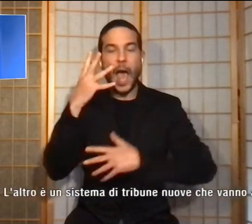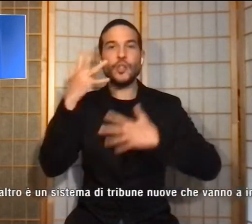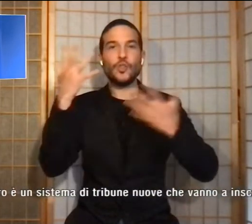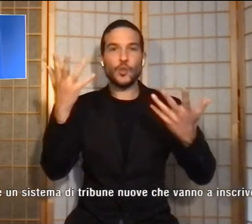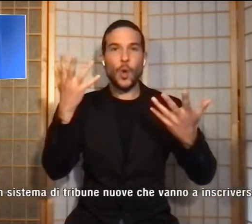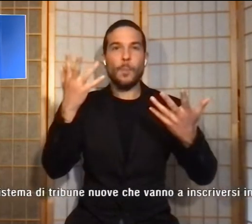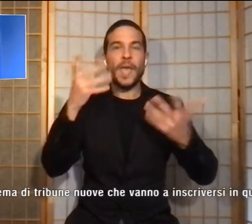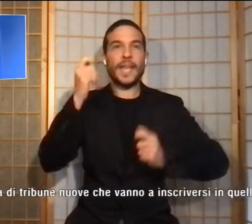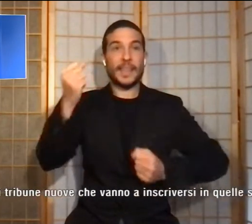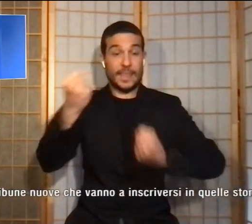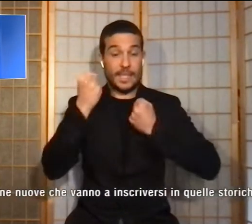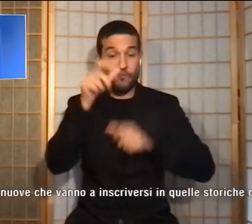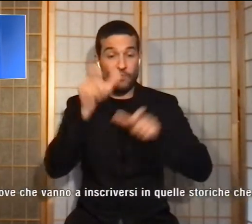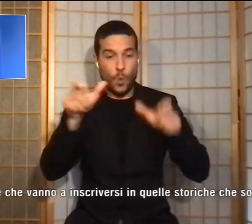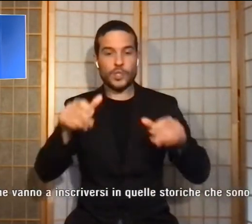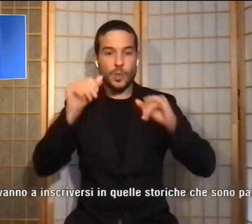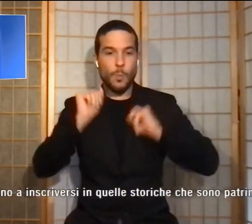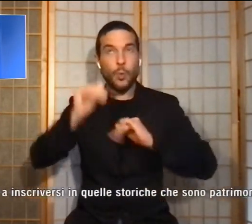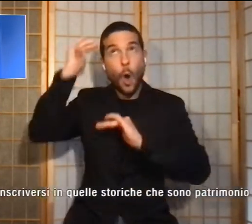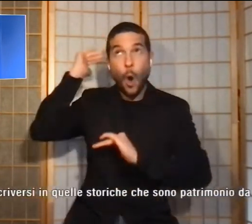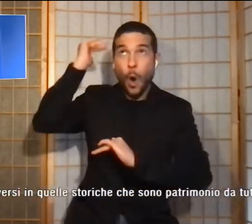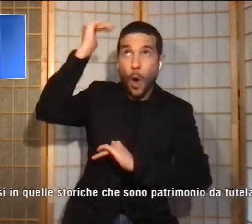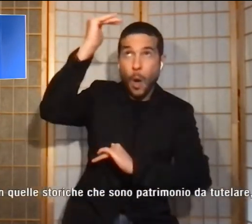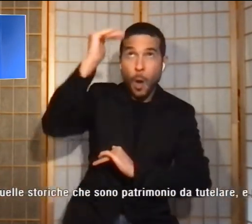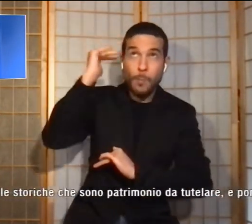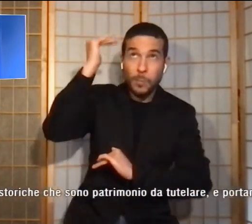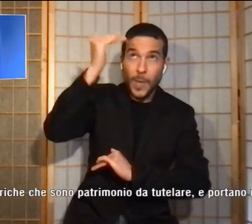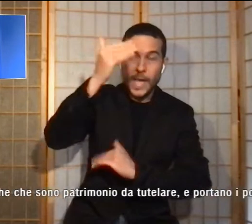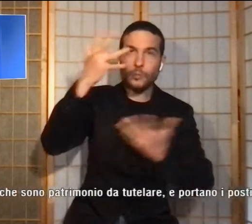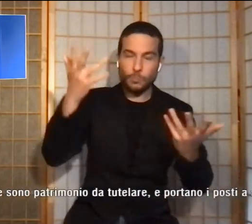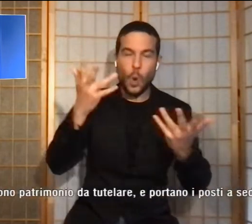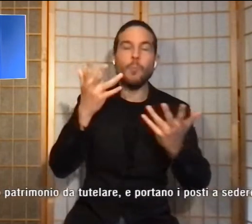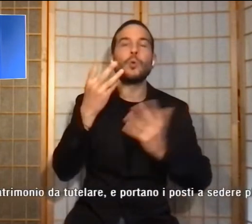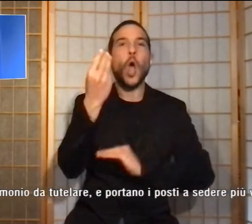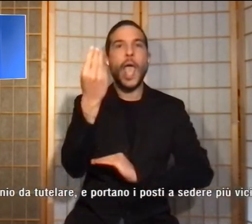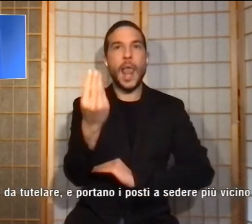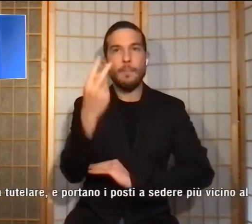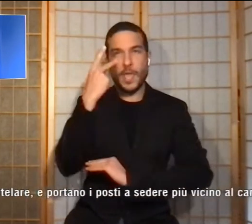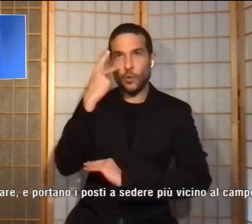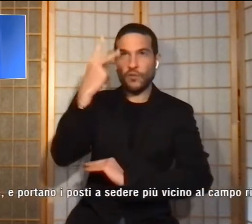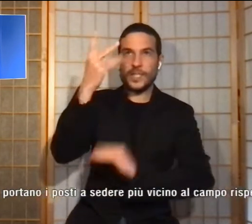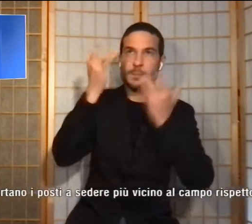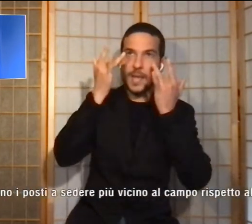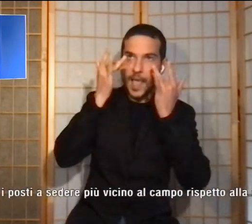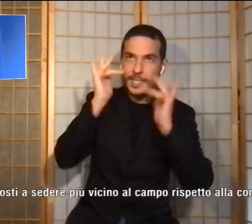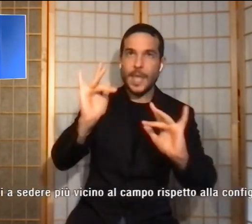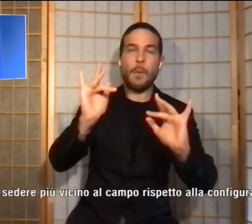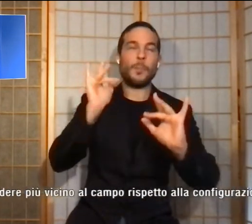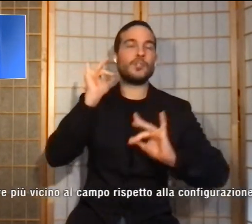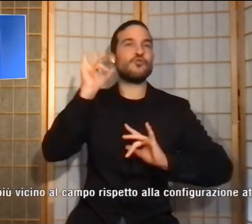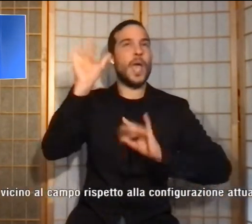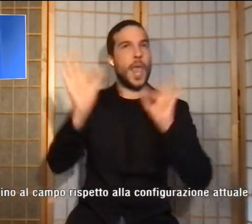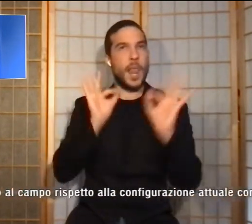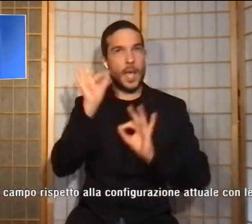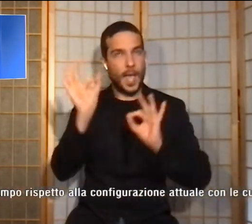al tetto ed è uno degli elementi più visibili, semplice ed elegante. L'altro